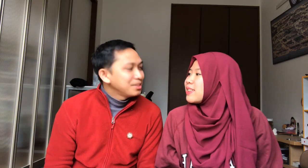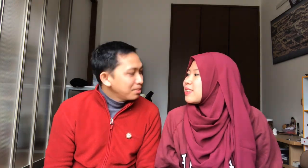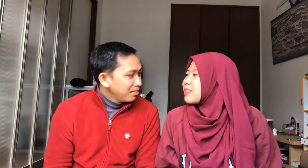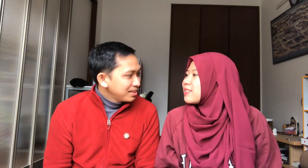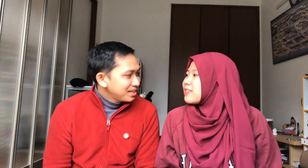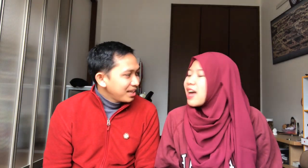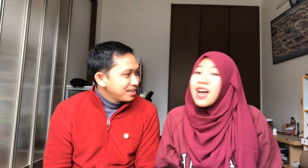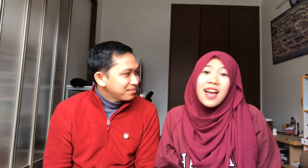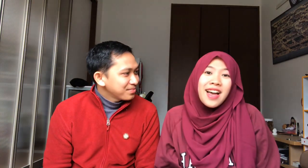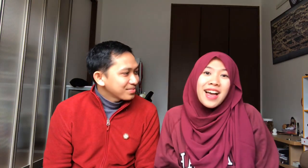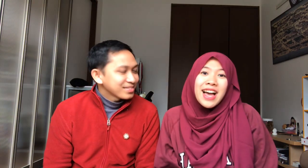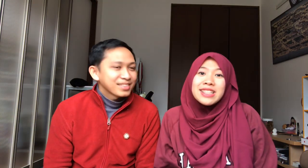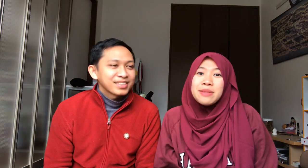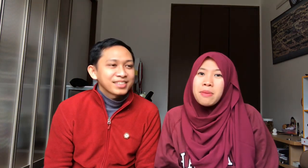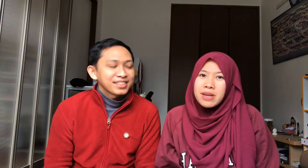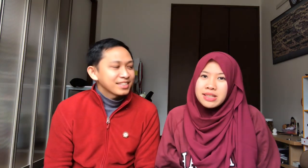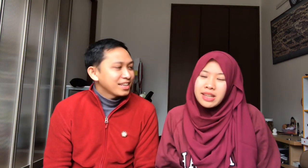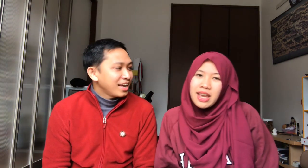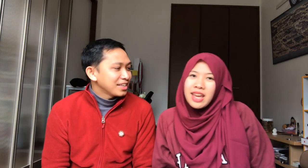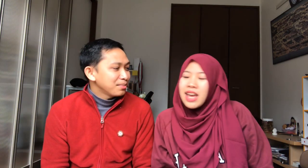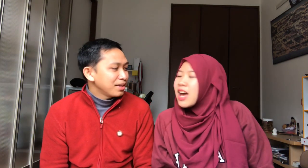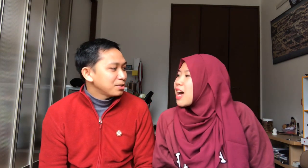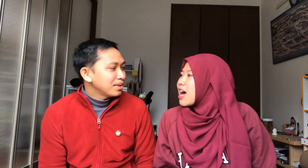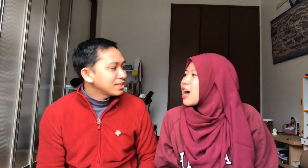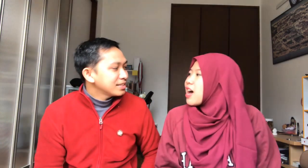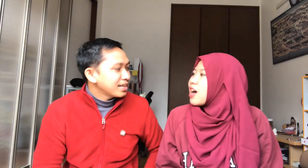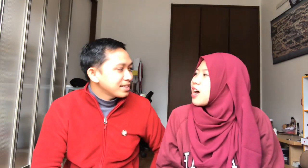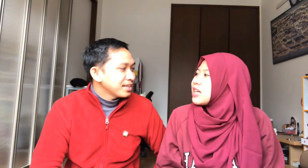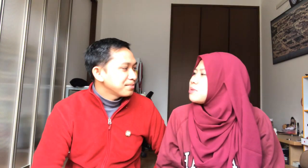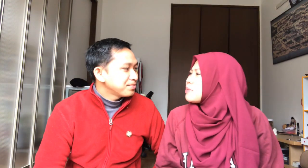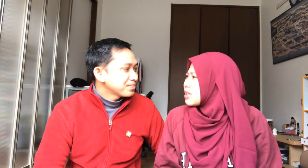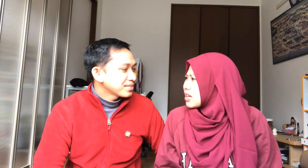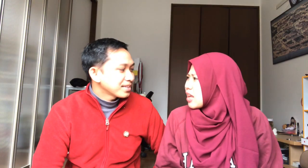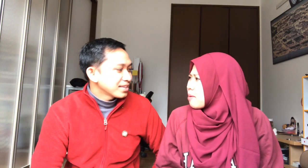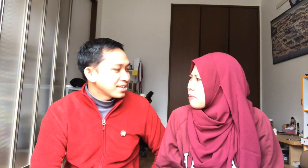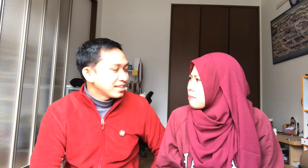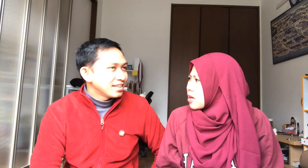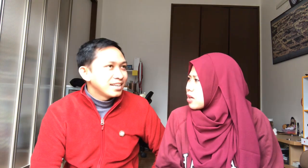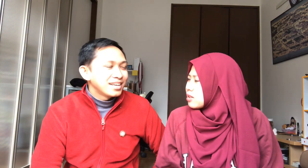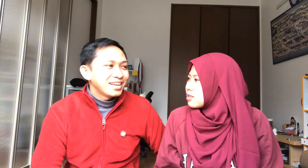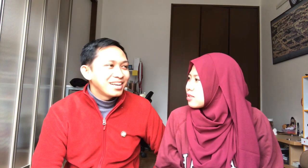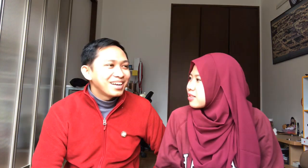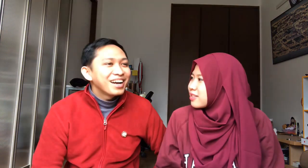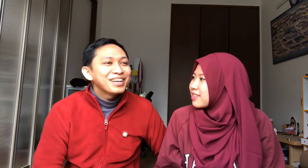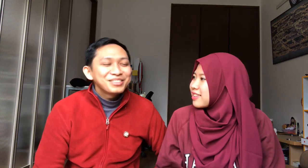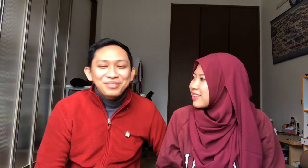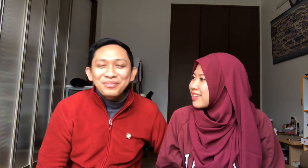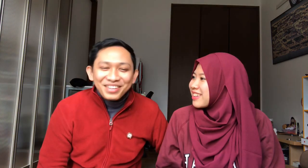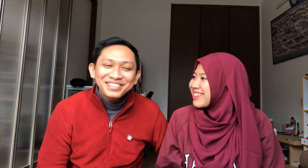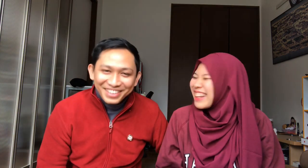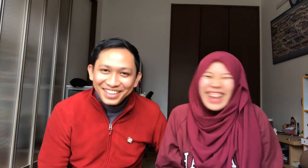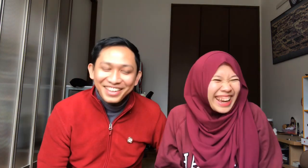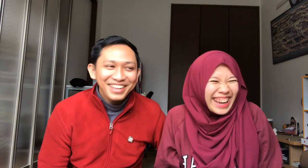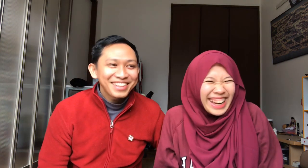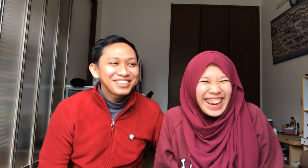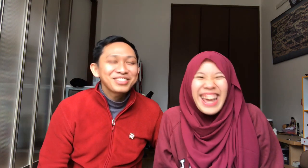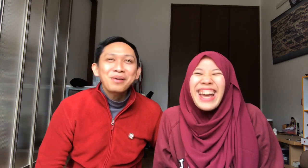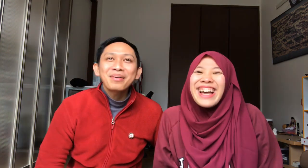Hajimemaste Hah Hajimemaste Nah gimana tuh bahasa isyaratnya Hajimemaste itu apa Hajimemaste Itu sama